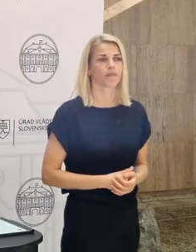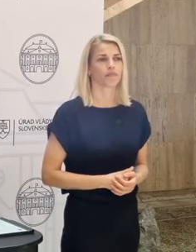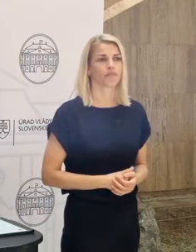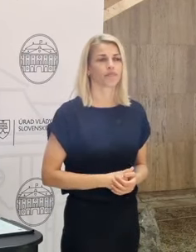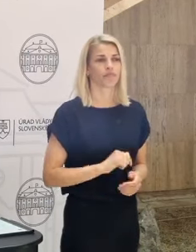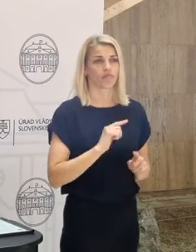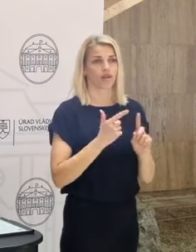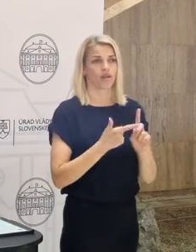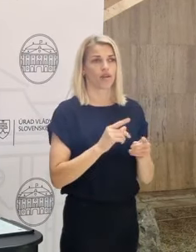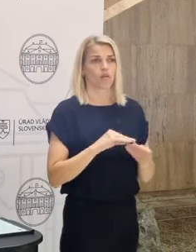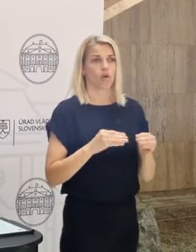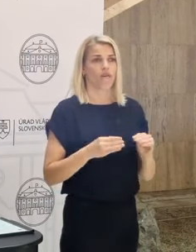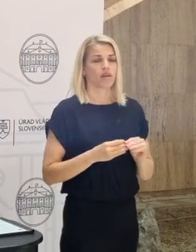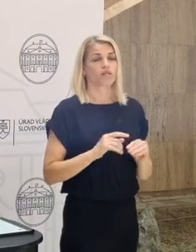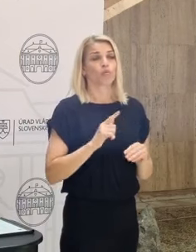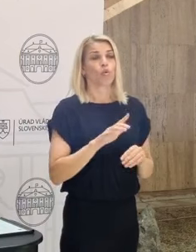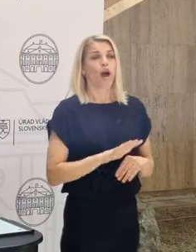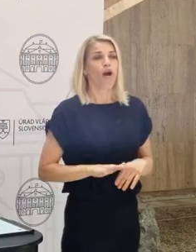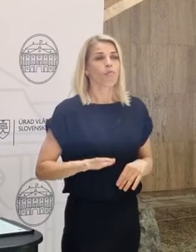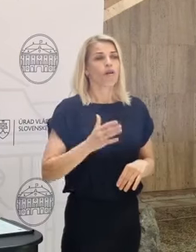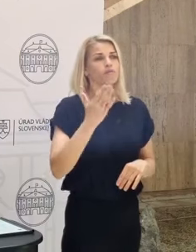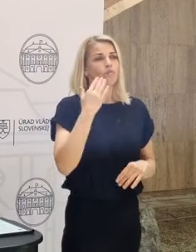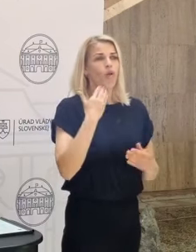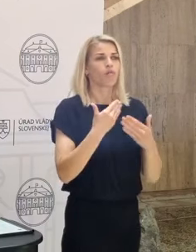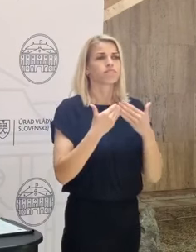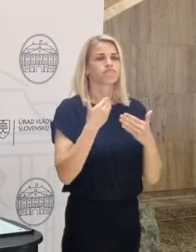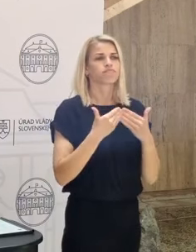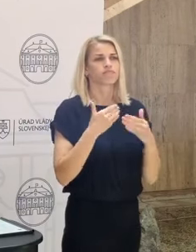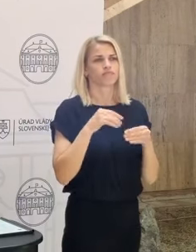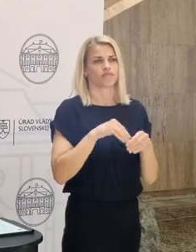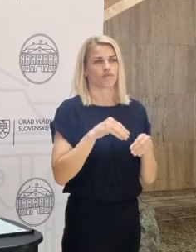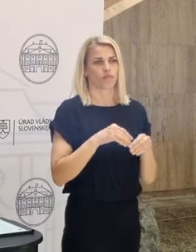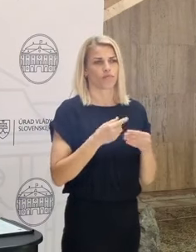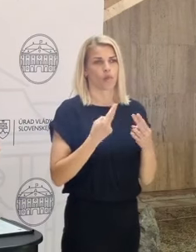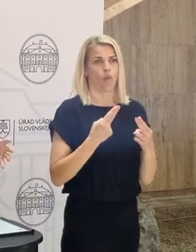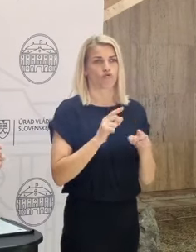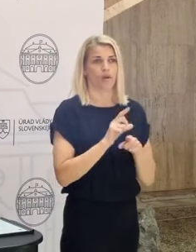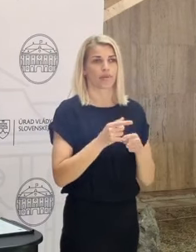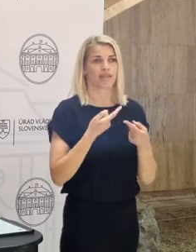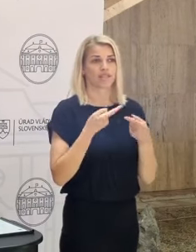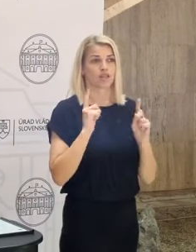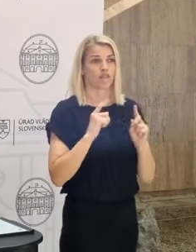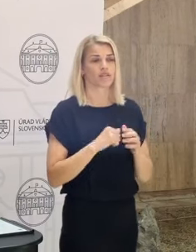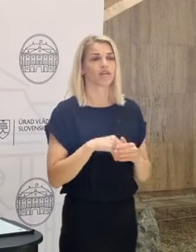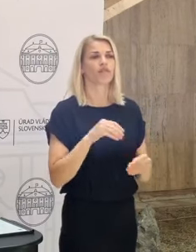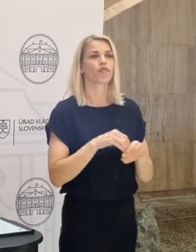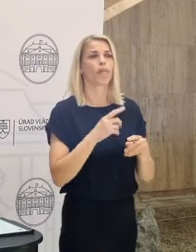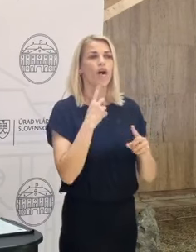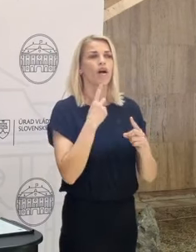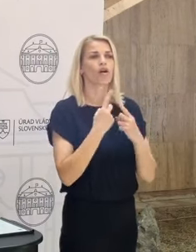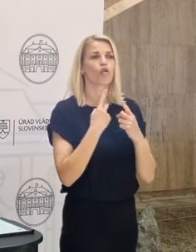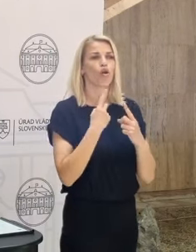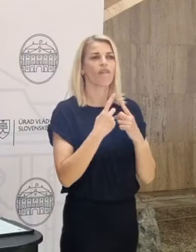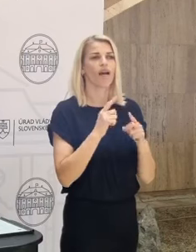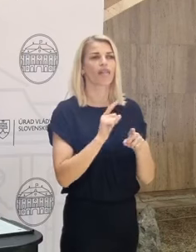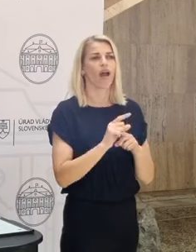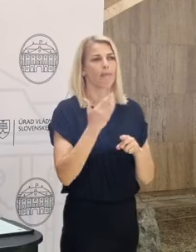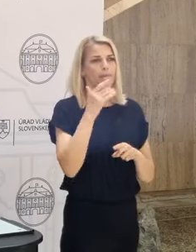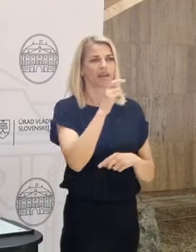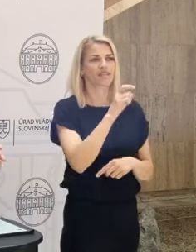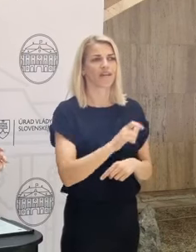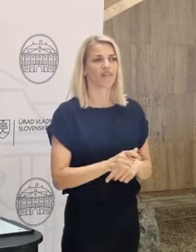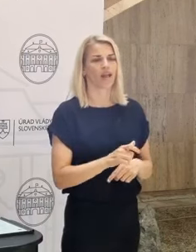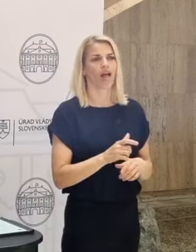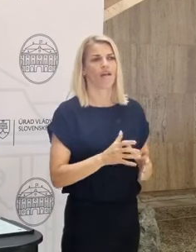Druhá vec, druhá oblasť, ktorá bola dôležitá pre Slovensko, boli rokovania s predstaviteľmi